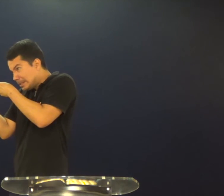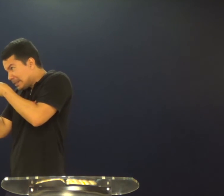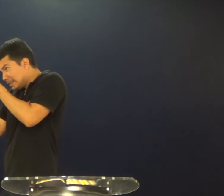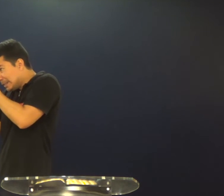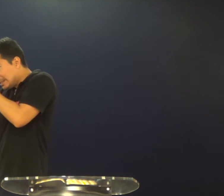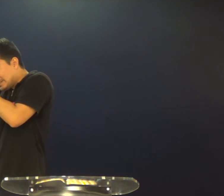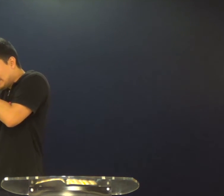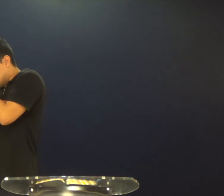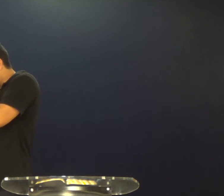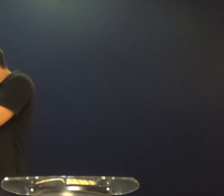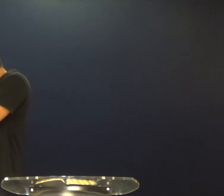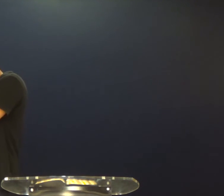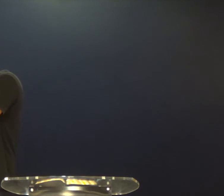aprender dele,